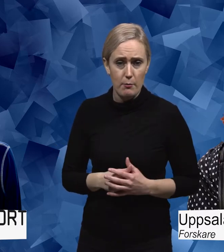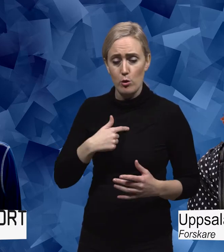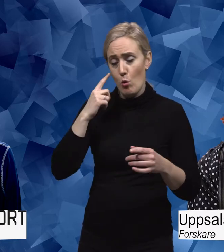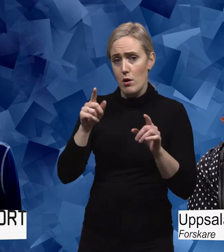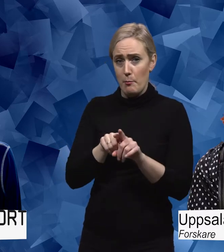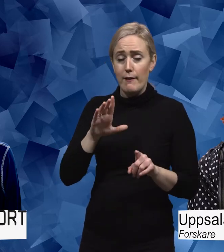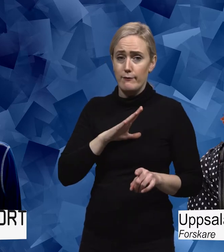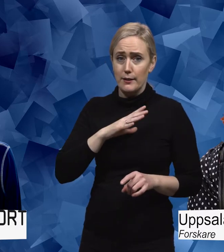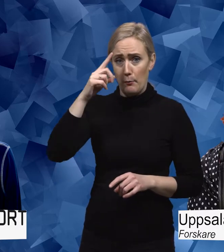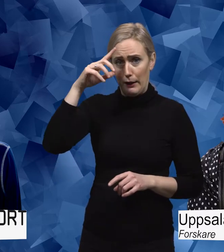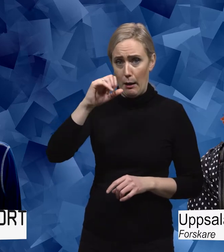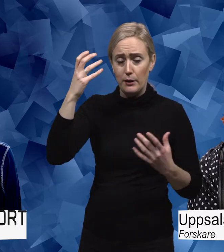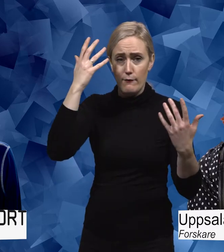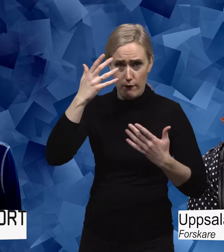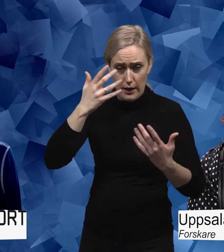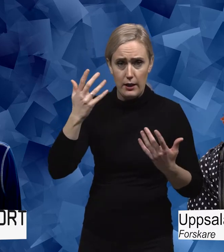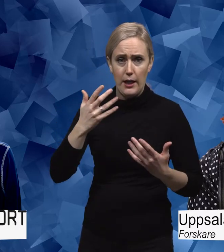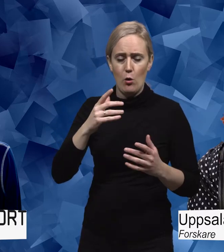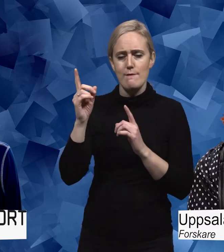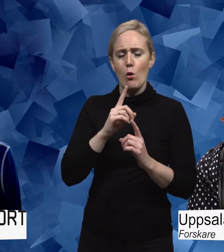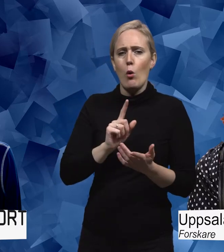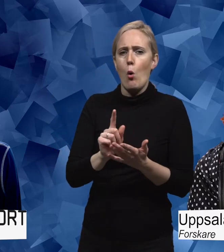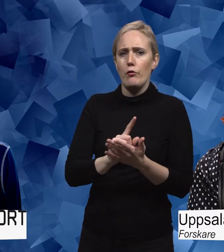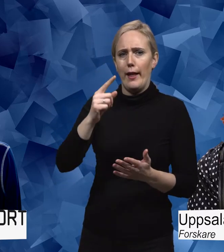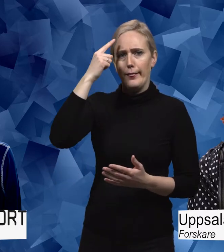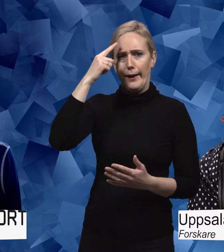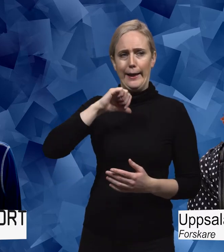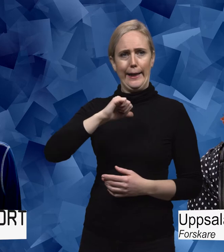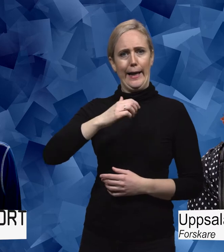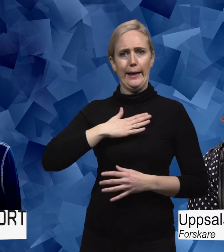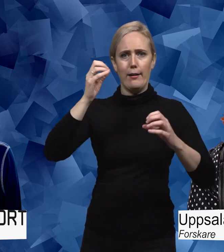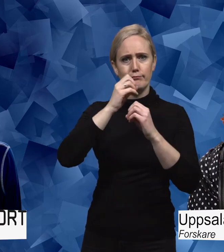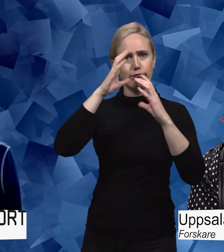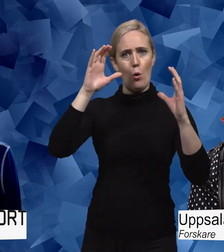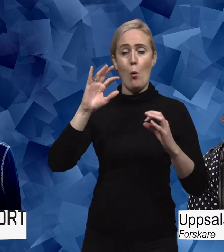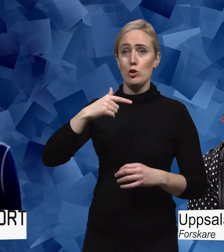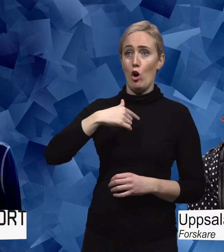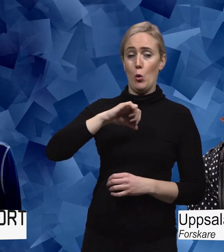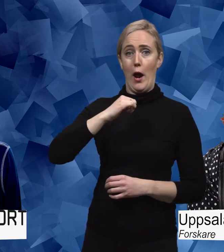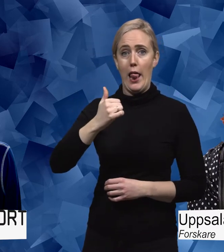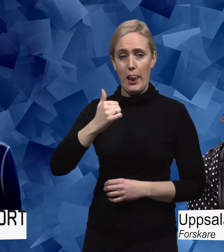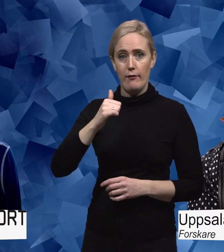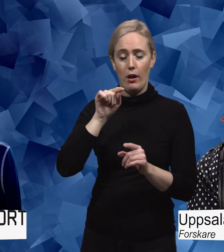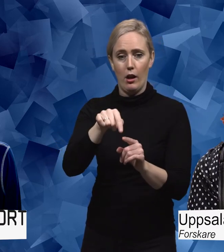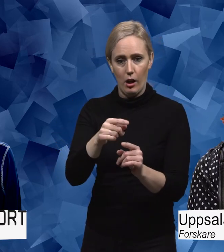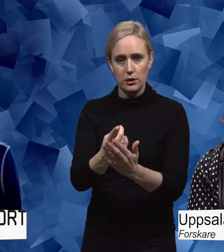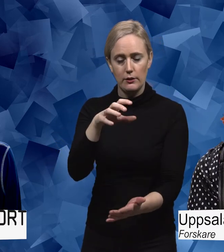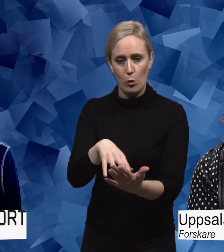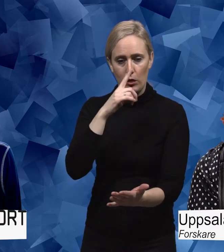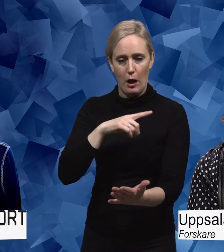en begreppsförvirring i det här. Och folk lägger ofta in sina egna föreställningar om hur det skulle vara om de själva var i den situationen i sin värdering